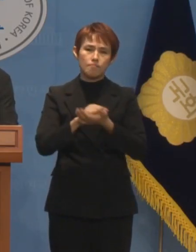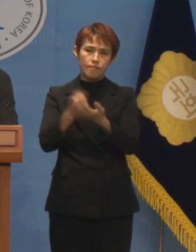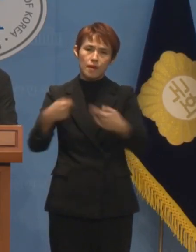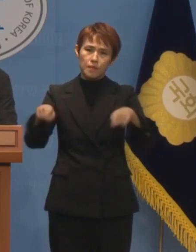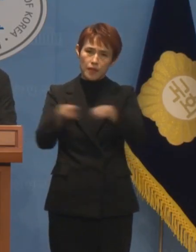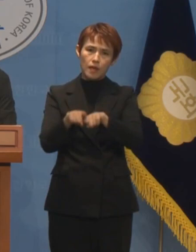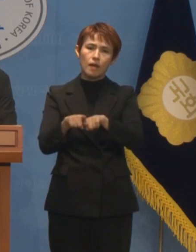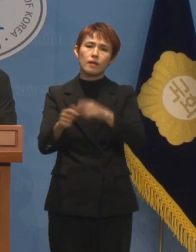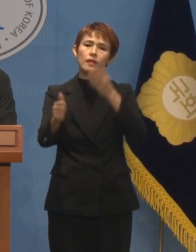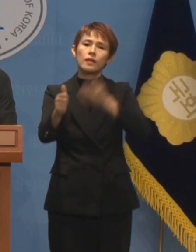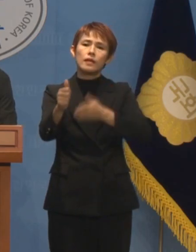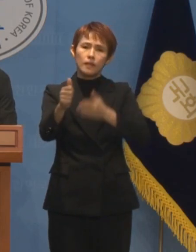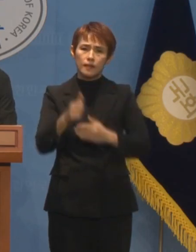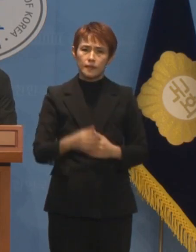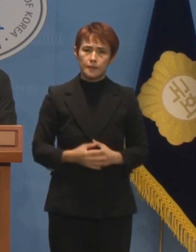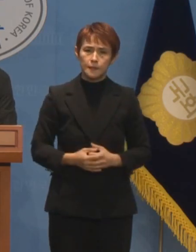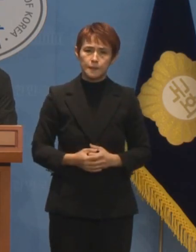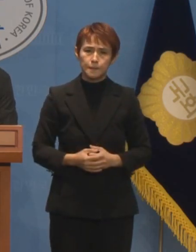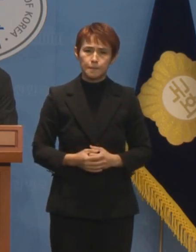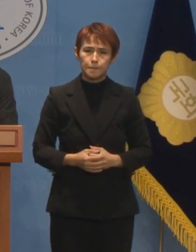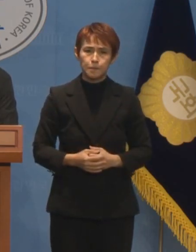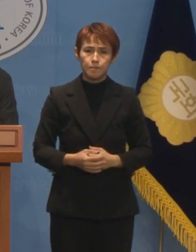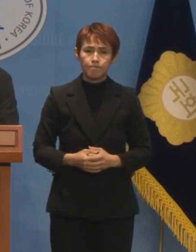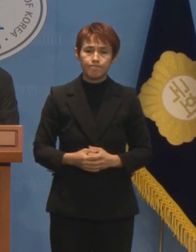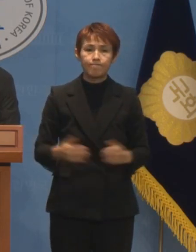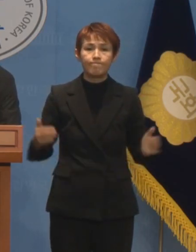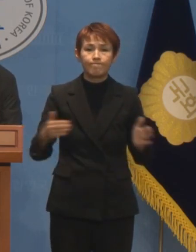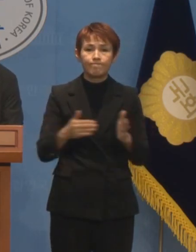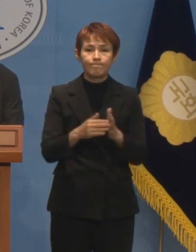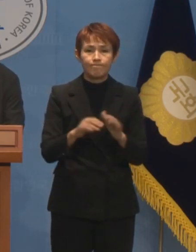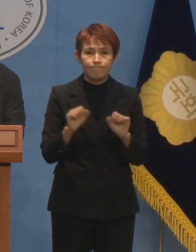동참해야 마땅합니다. 이상입니다.